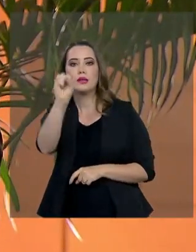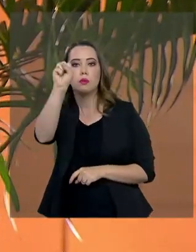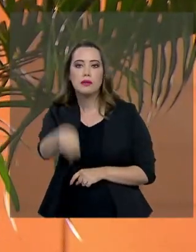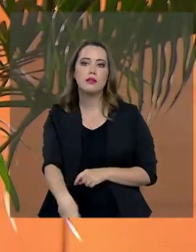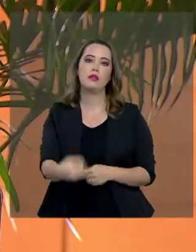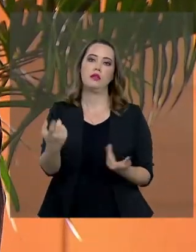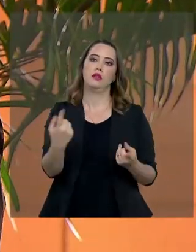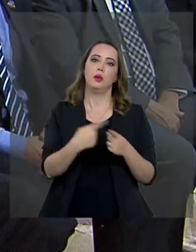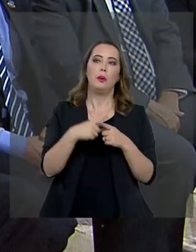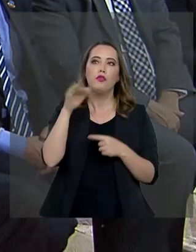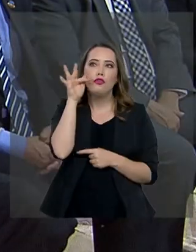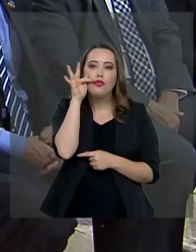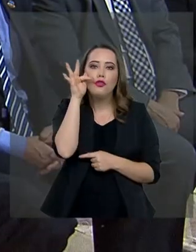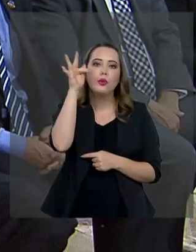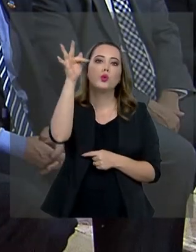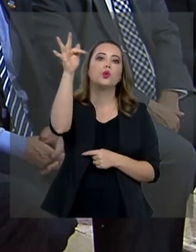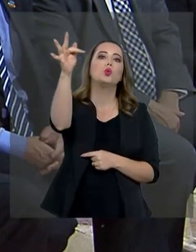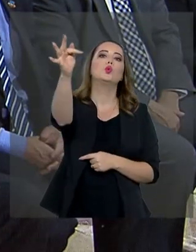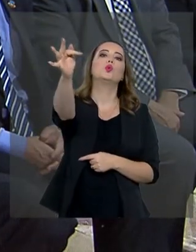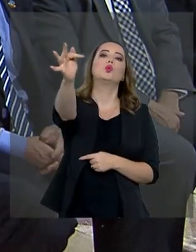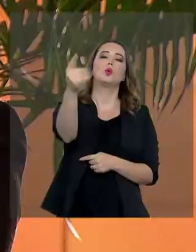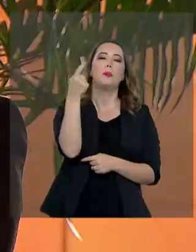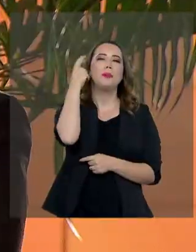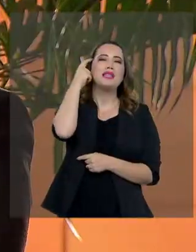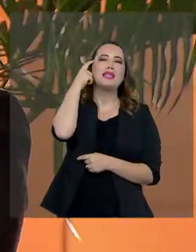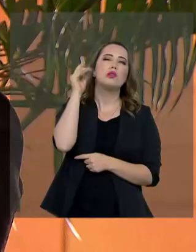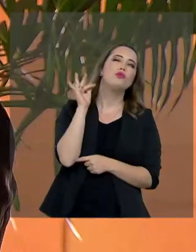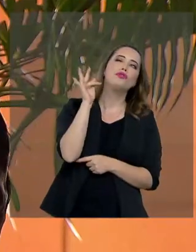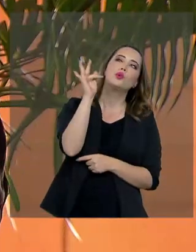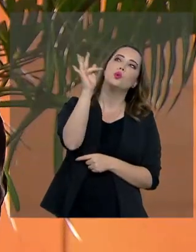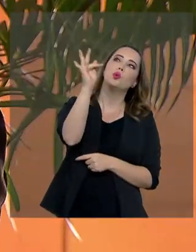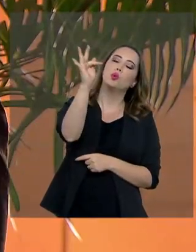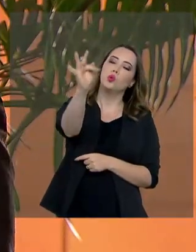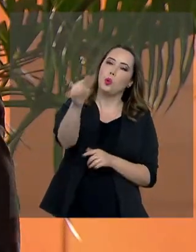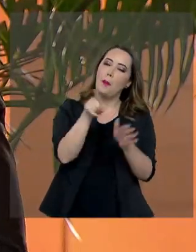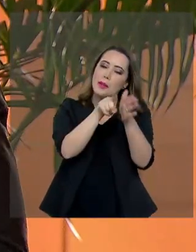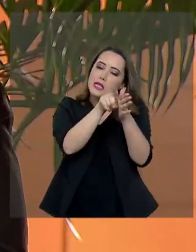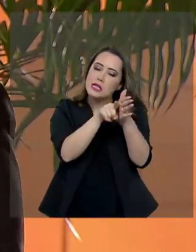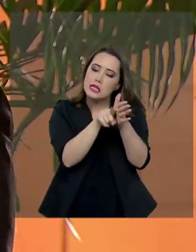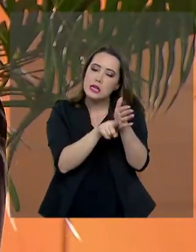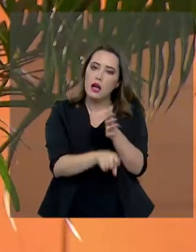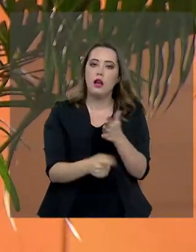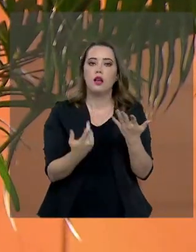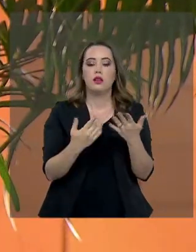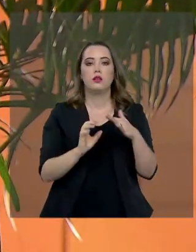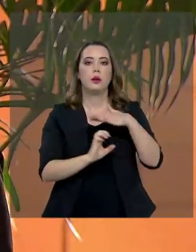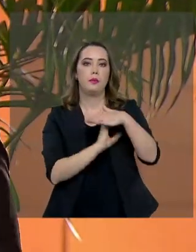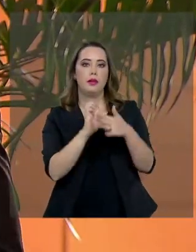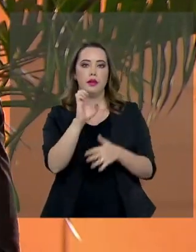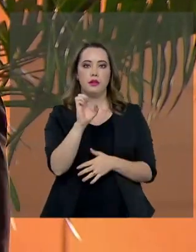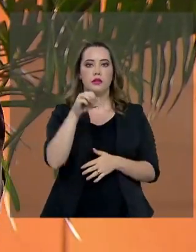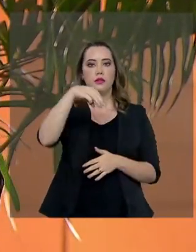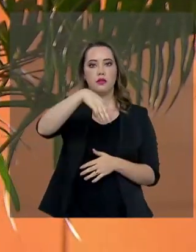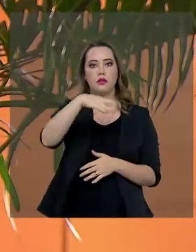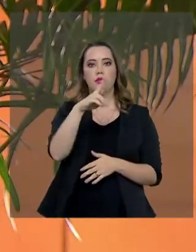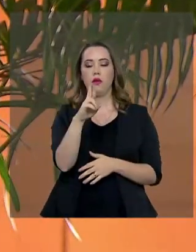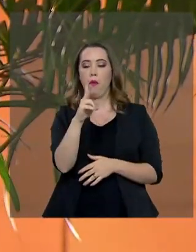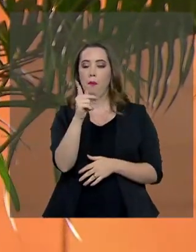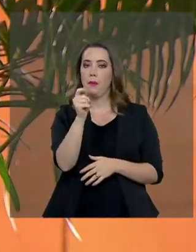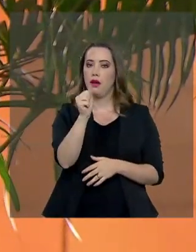pensar para frente. Nós temos que ter gente pensando o futuro, fazendo pesquisa, a Embrapa cada vez mais fortalecida,